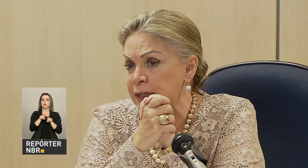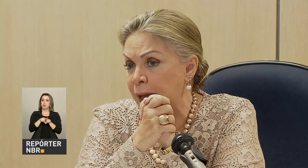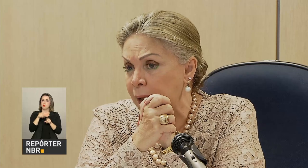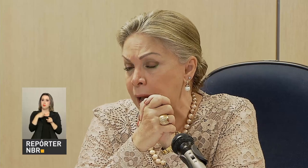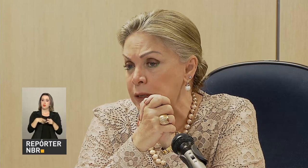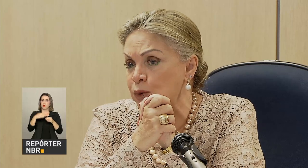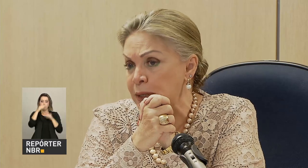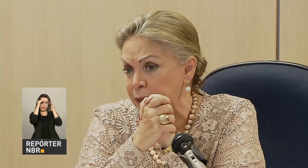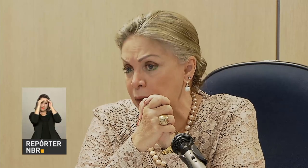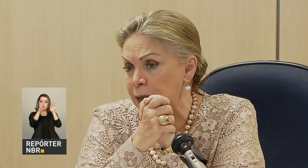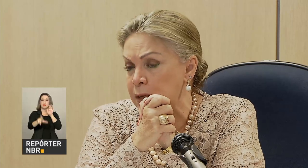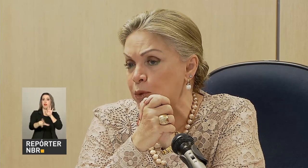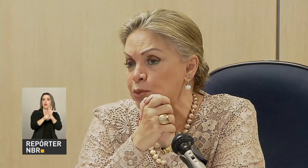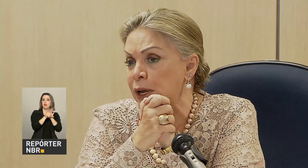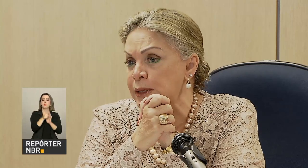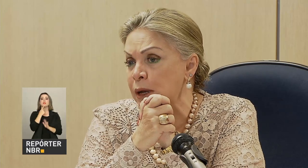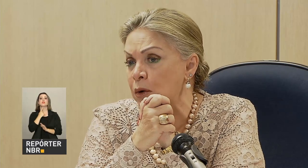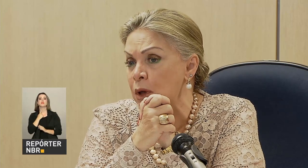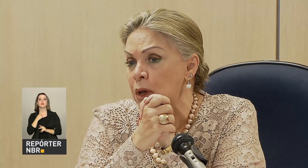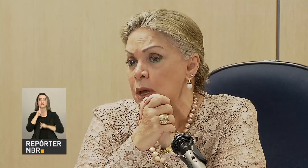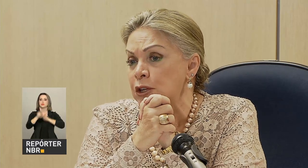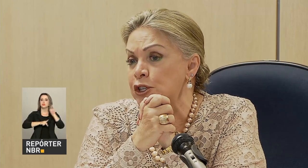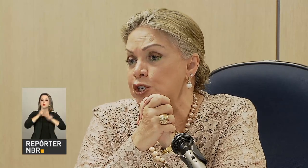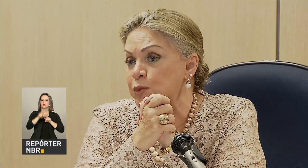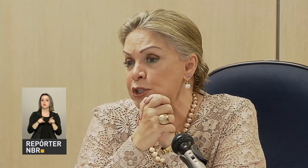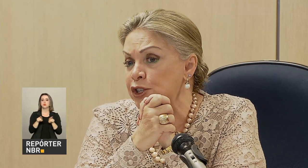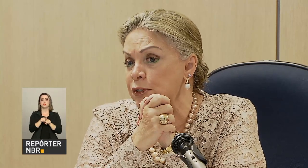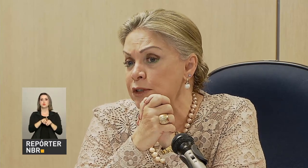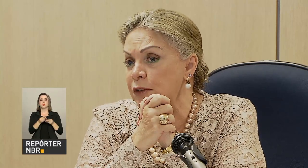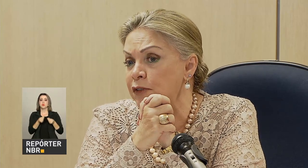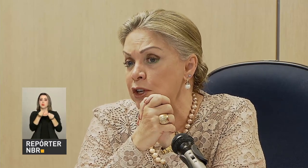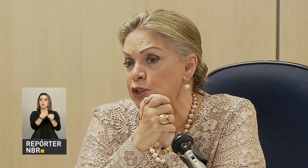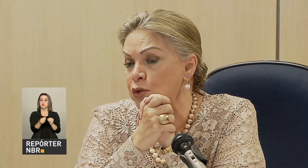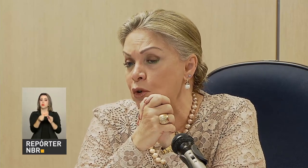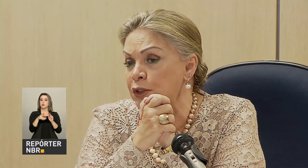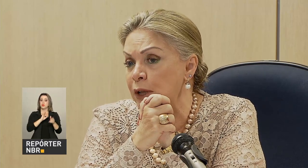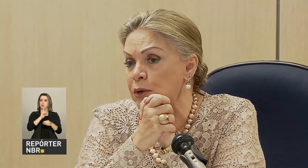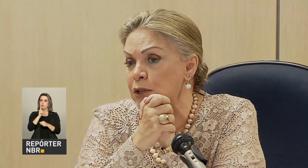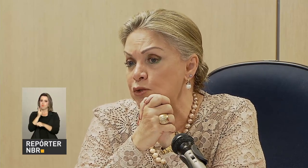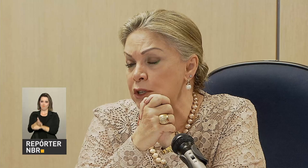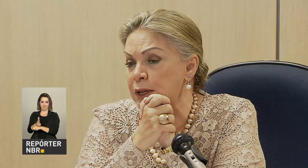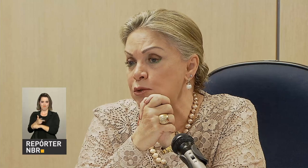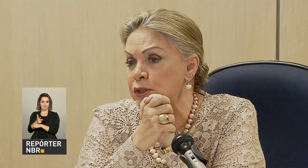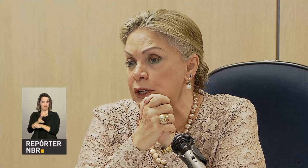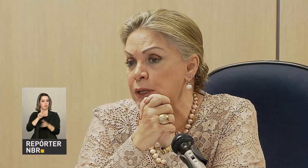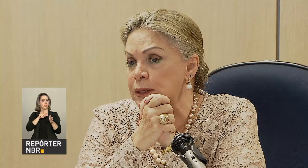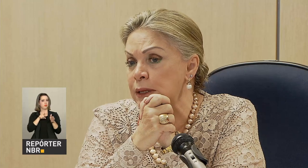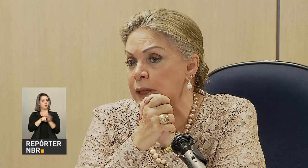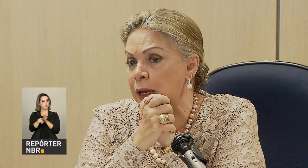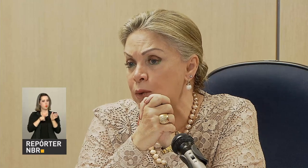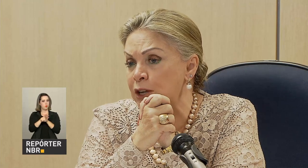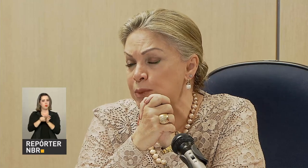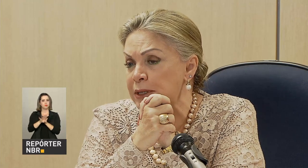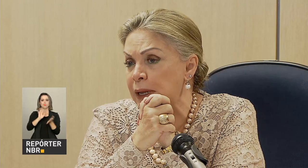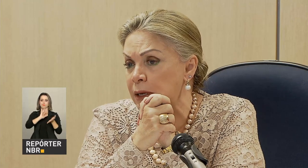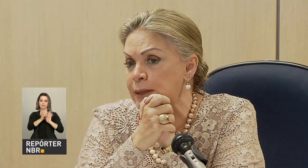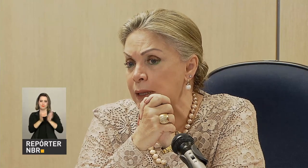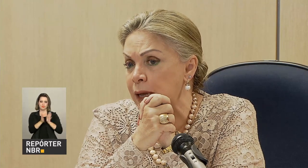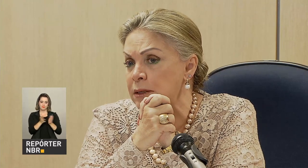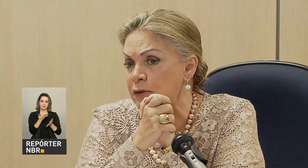legais e o anseio dessa população, de dispositivos em vídeo contendo questões traduzidas na linguagem brasileira de sinais em